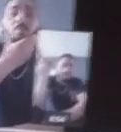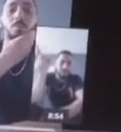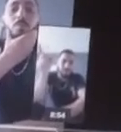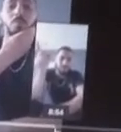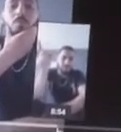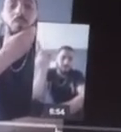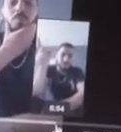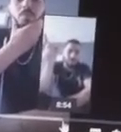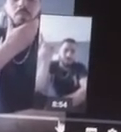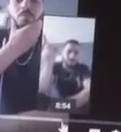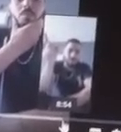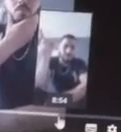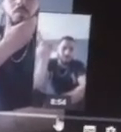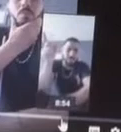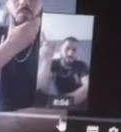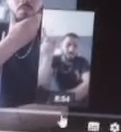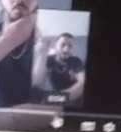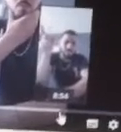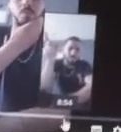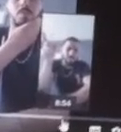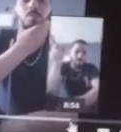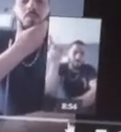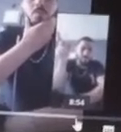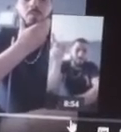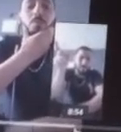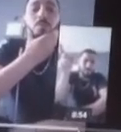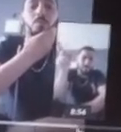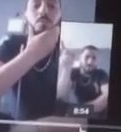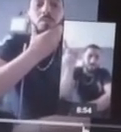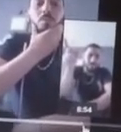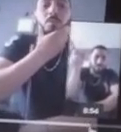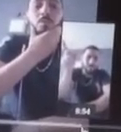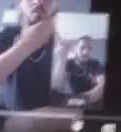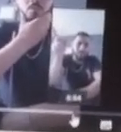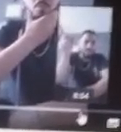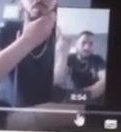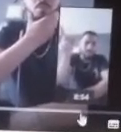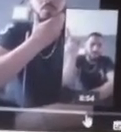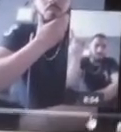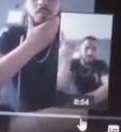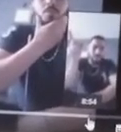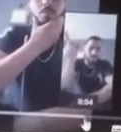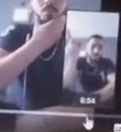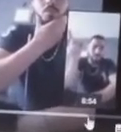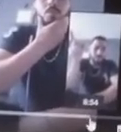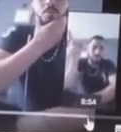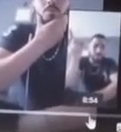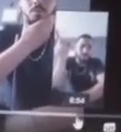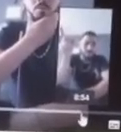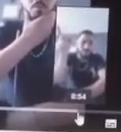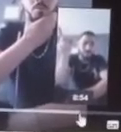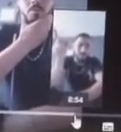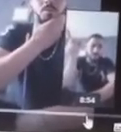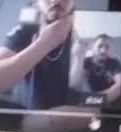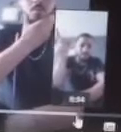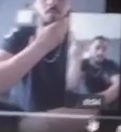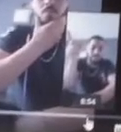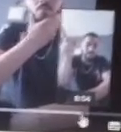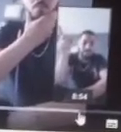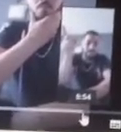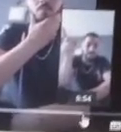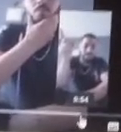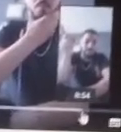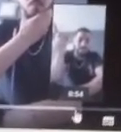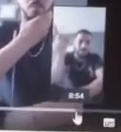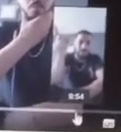et voilà, je ne pas m'étaler là-dessus parce que sinon j'aimerais finir Je veux dire, je ne pas décharger la communauté maghrébin, musulmane dans ce pays, parce qu